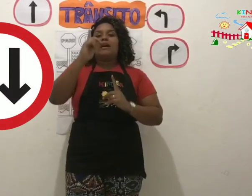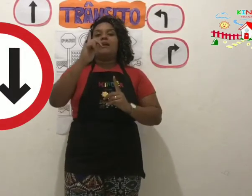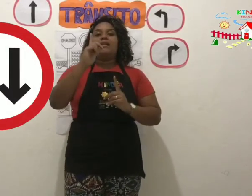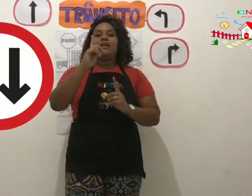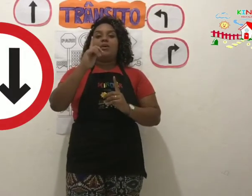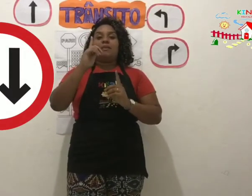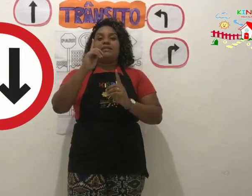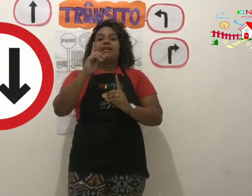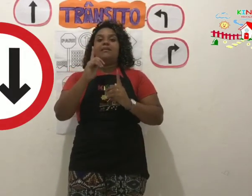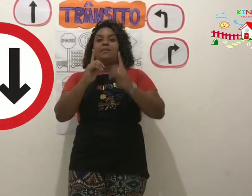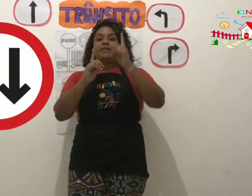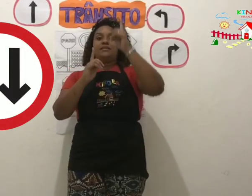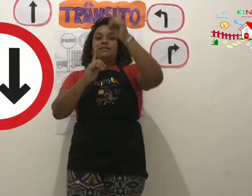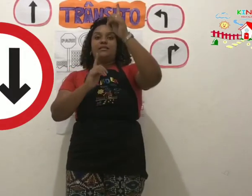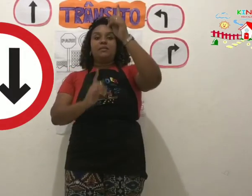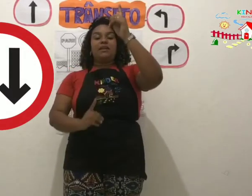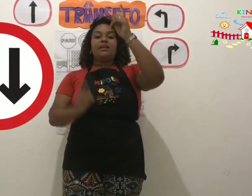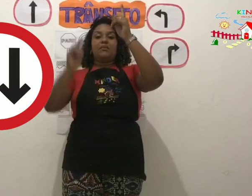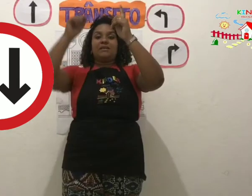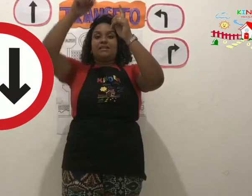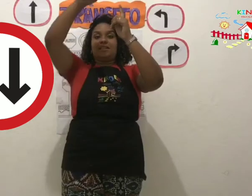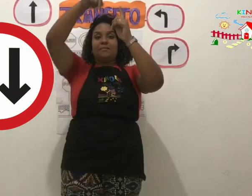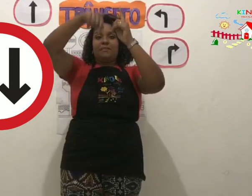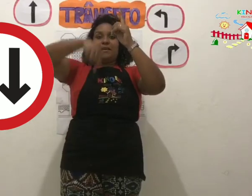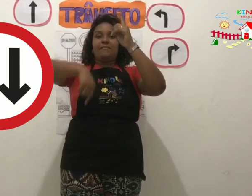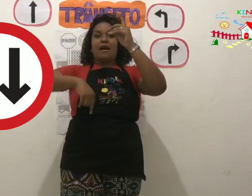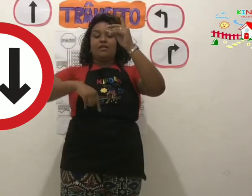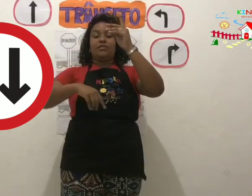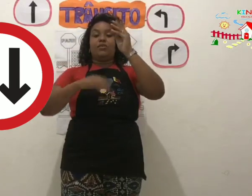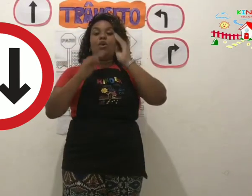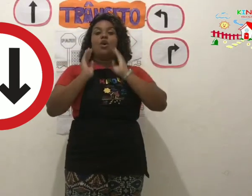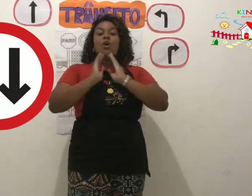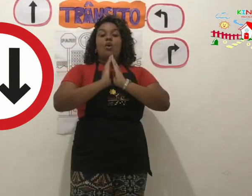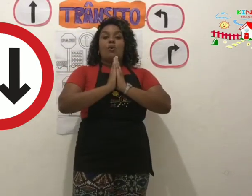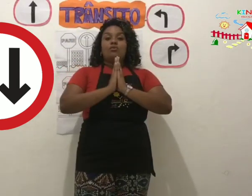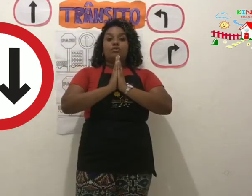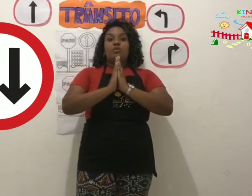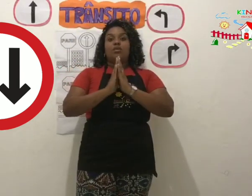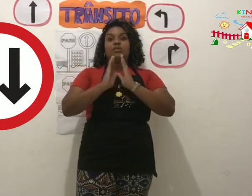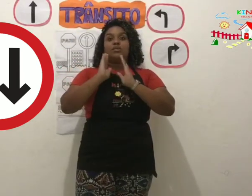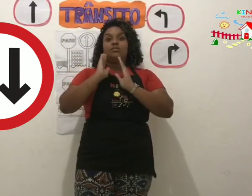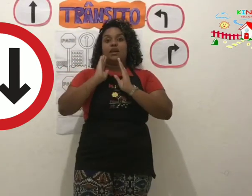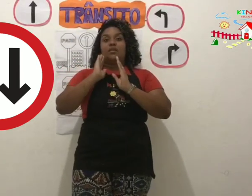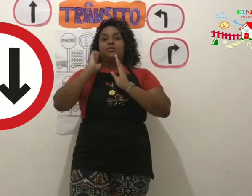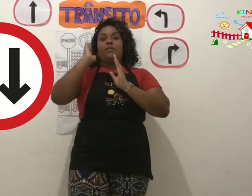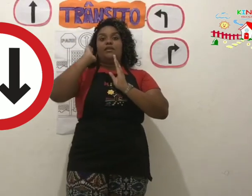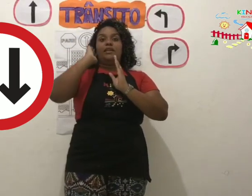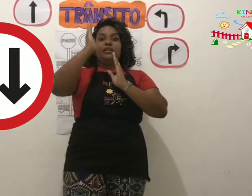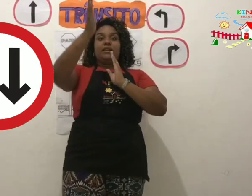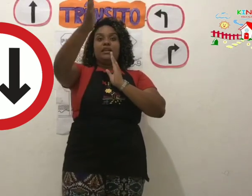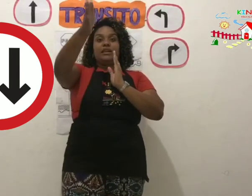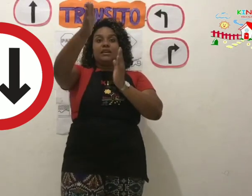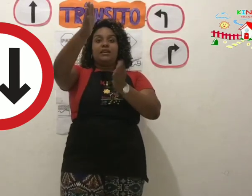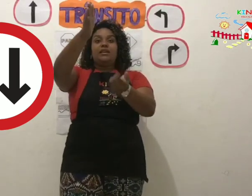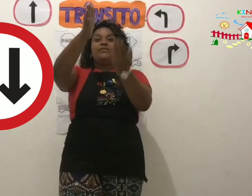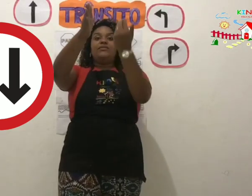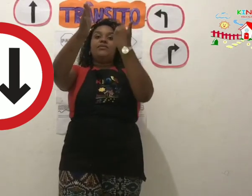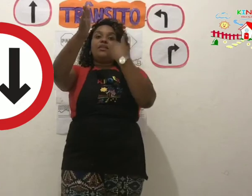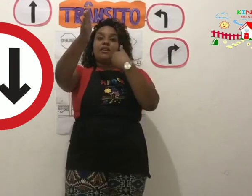que é uma seta para cima e é uma seta para baixo, onde mostra que os carros podem ir e vir